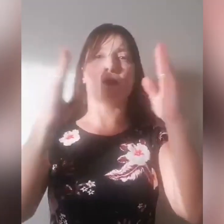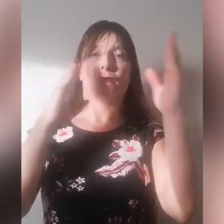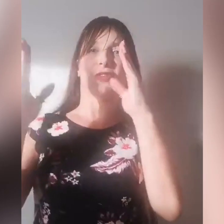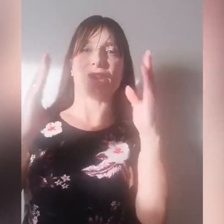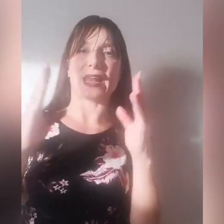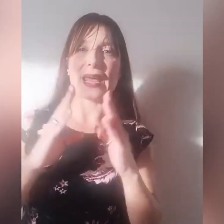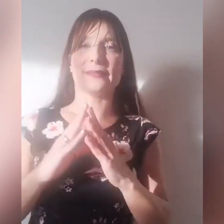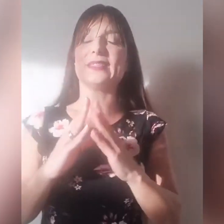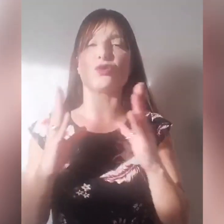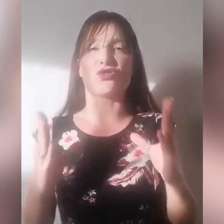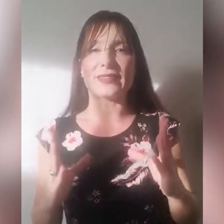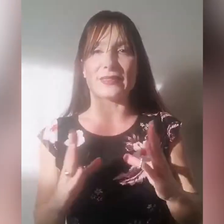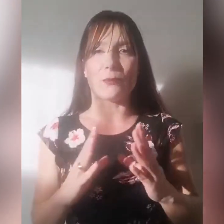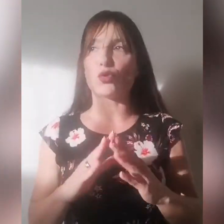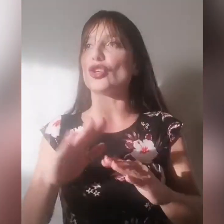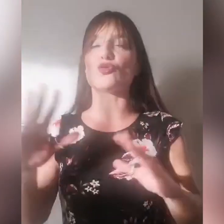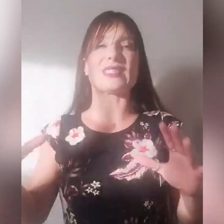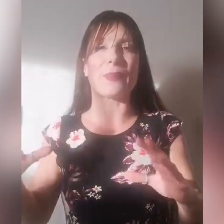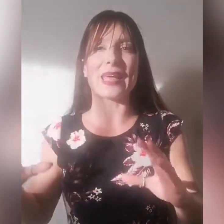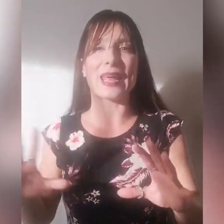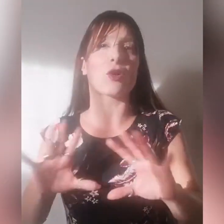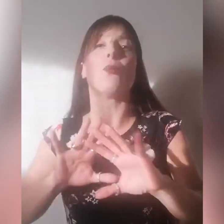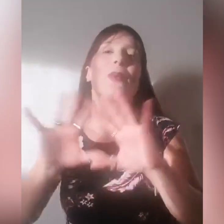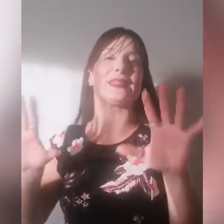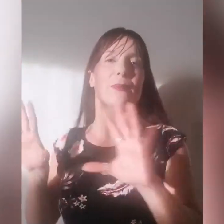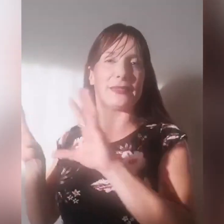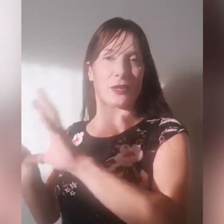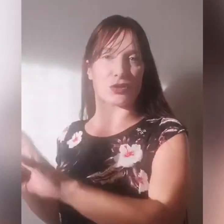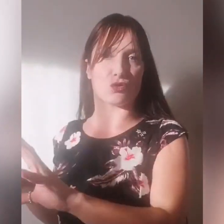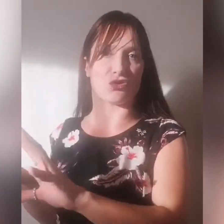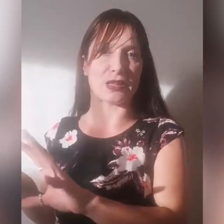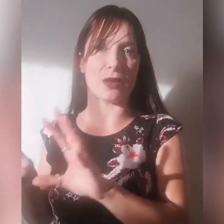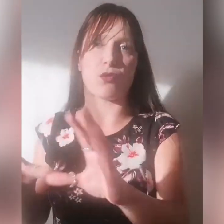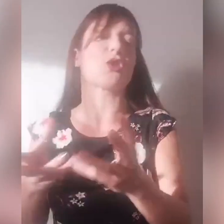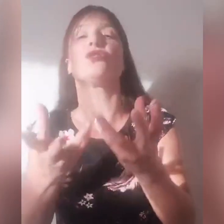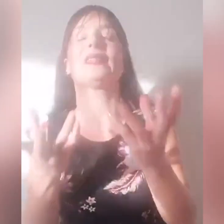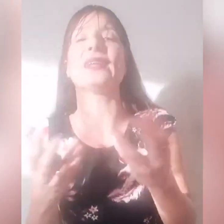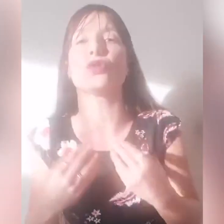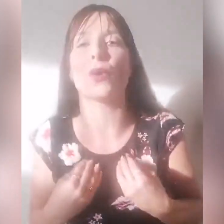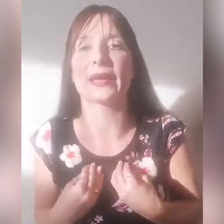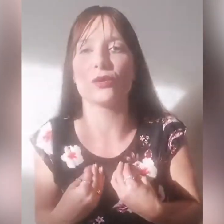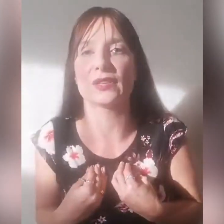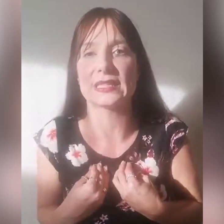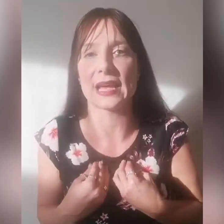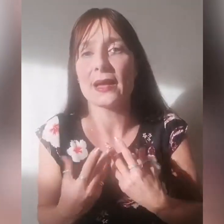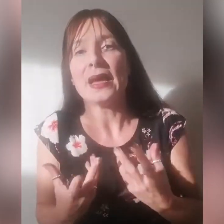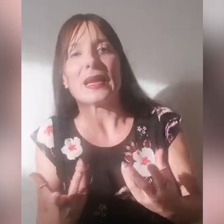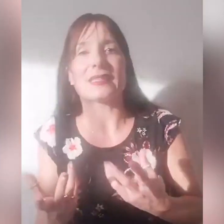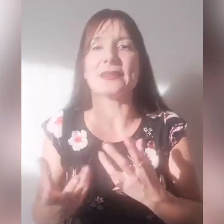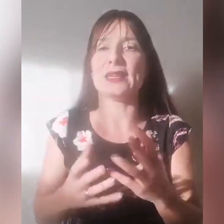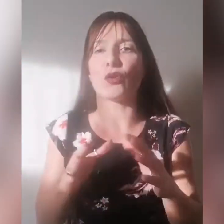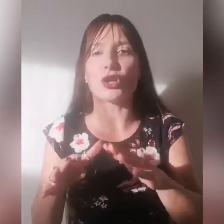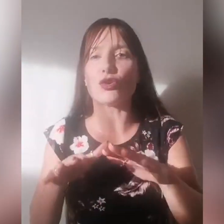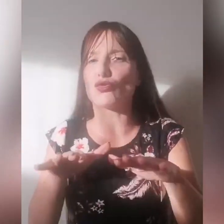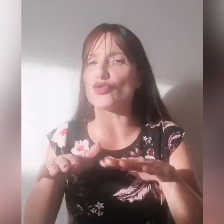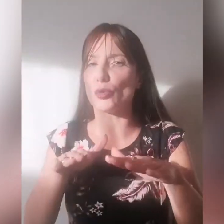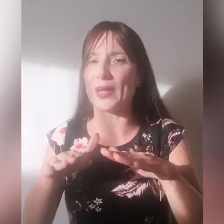vivere dissociati dal mondo e non sapere completamente cosa succede là fuori, ogni tanto qualche notizia la sentivo anch'io giusto per